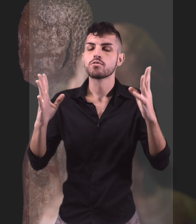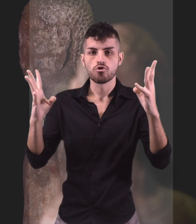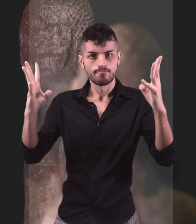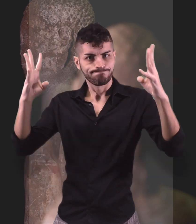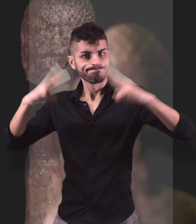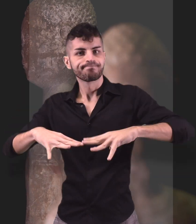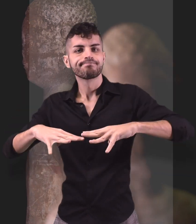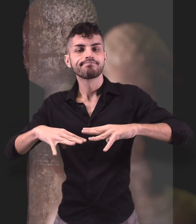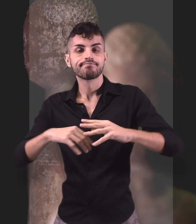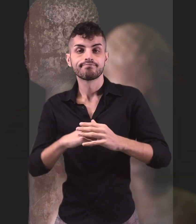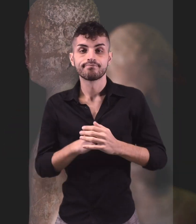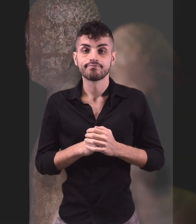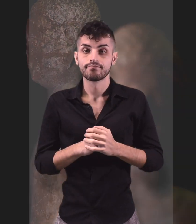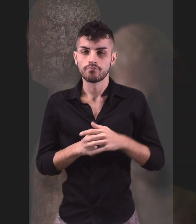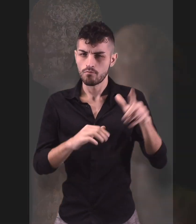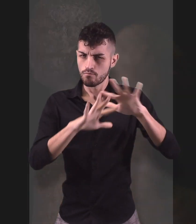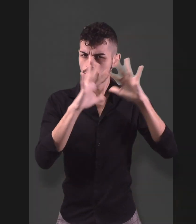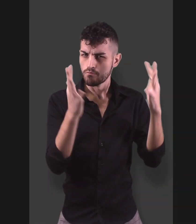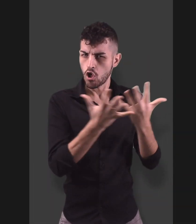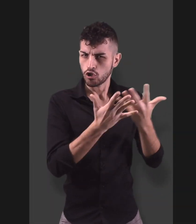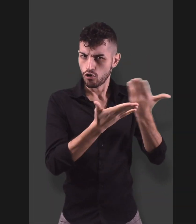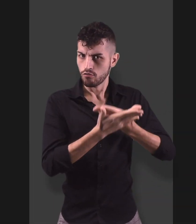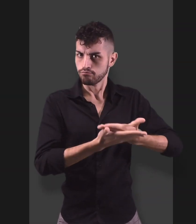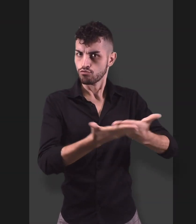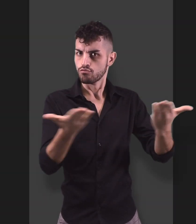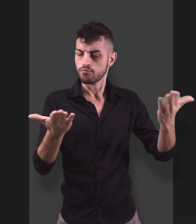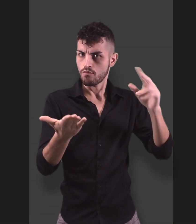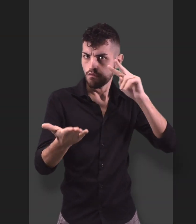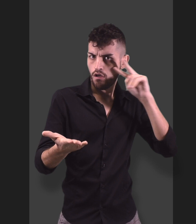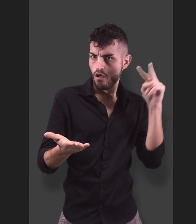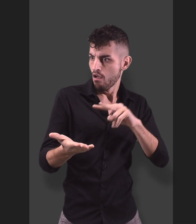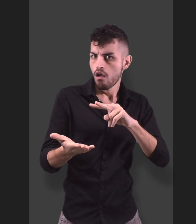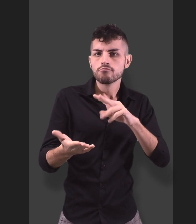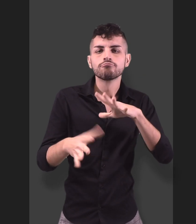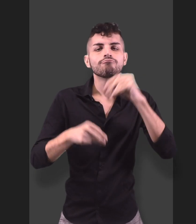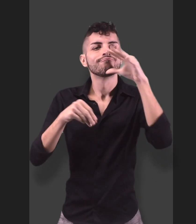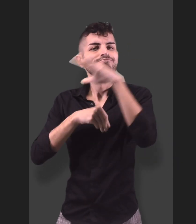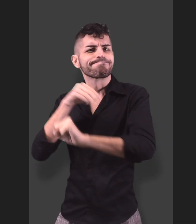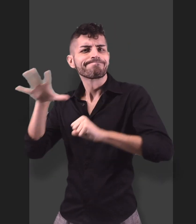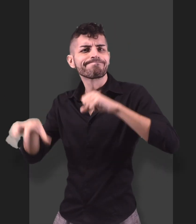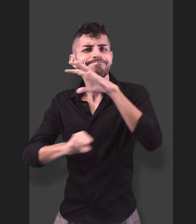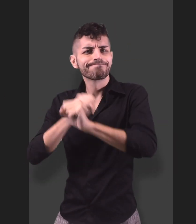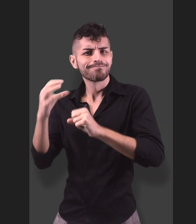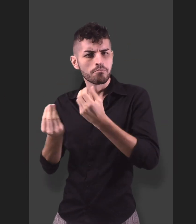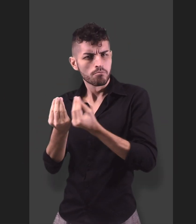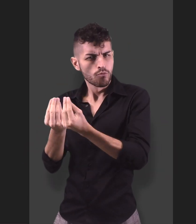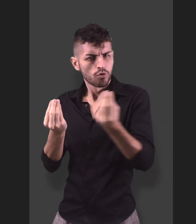falsari cinesi che inondarono il mercato antiquario tra la fine degli anni 90 e la metà del 2000.